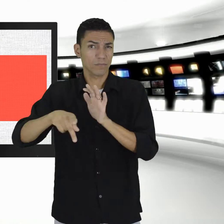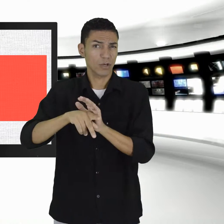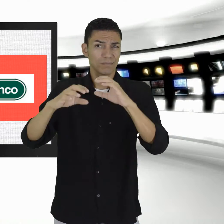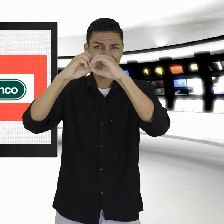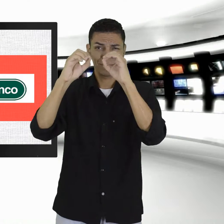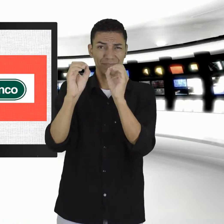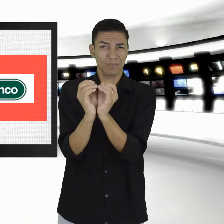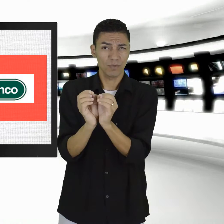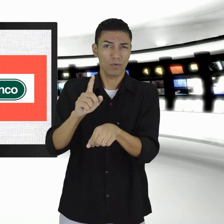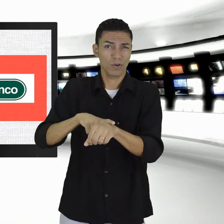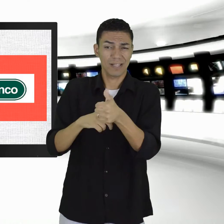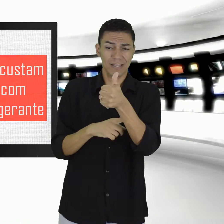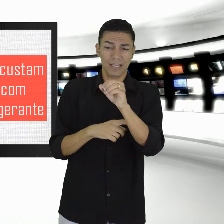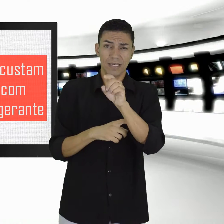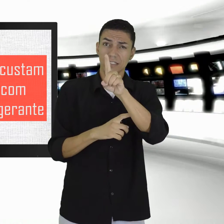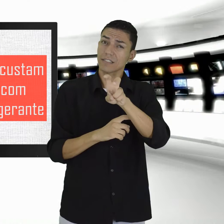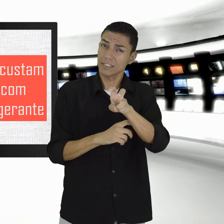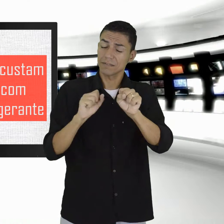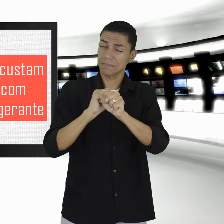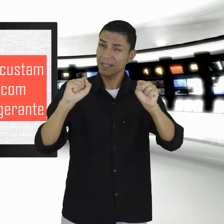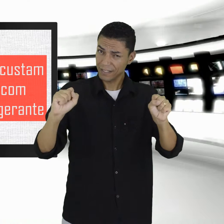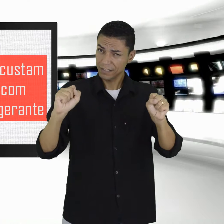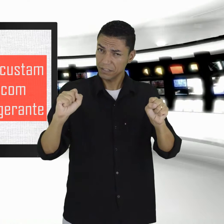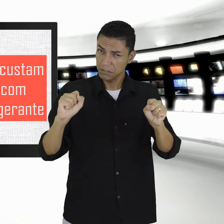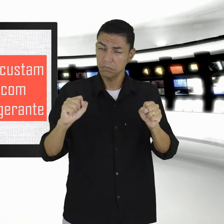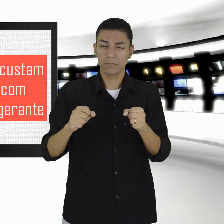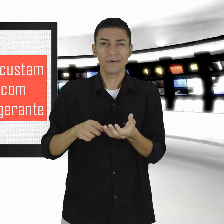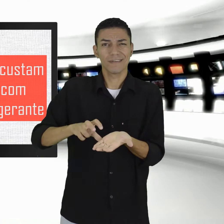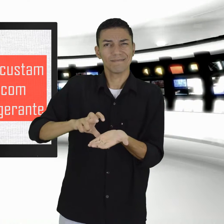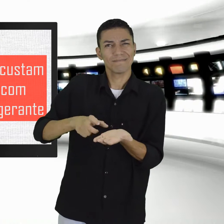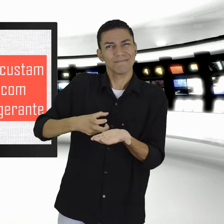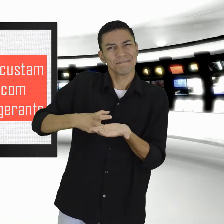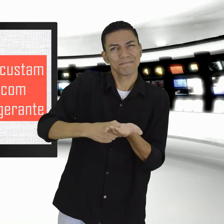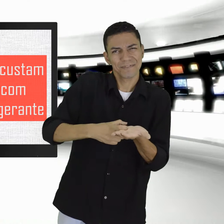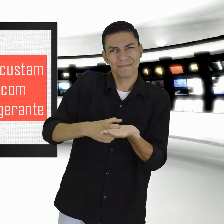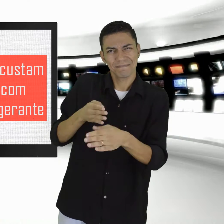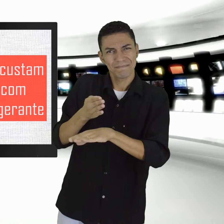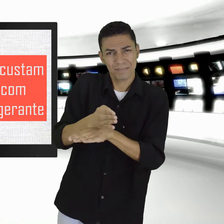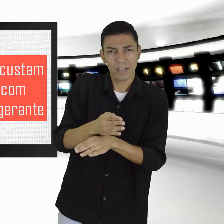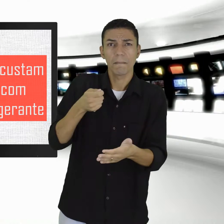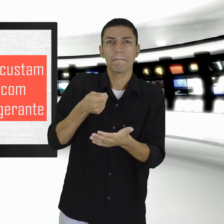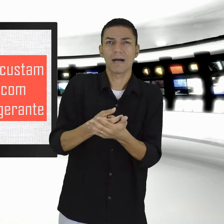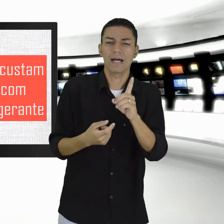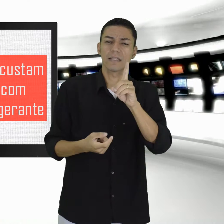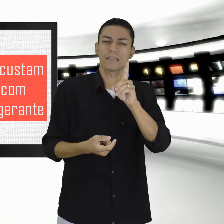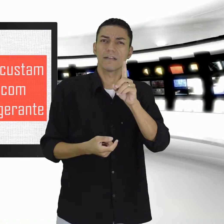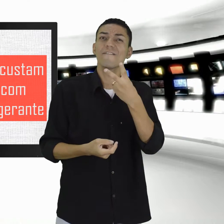pessoa com combo de pipoca e refrigerante incluso. Os ingressos são apenas antecipados pelo